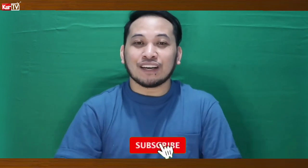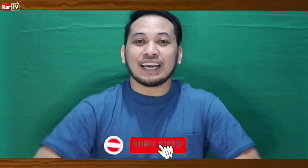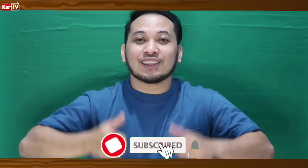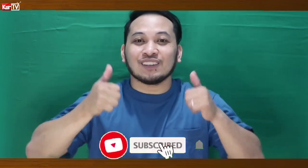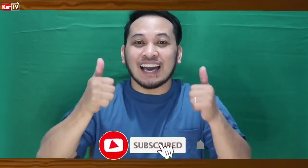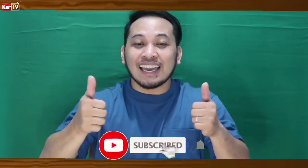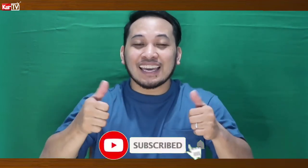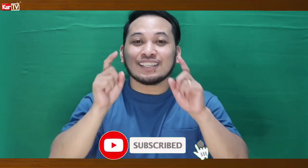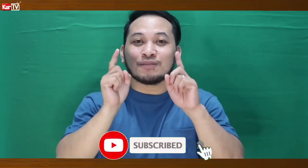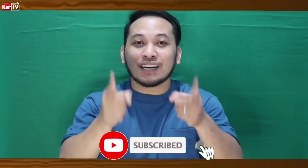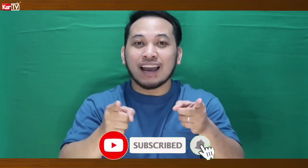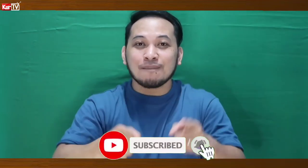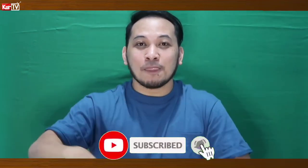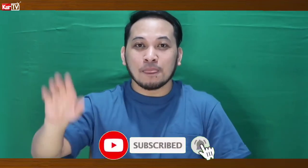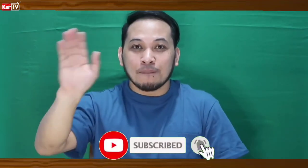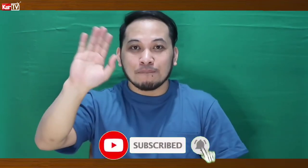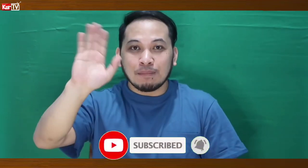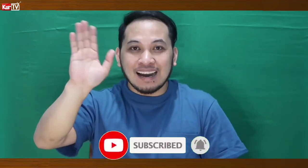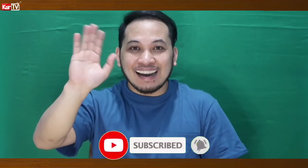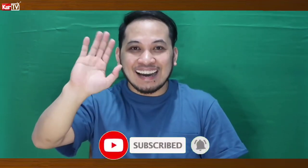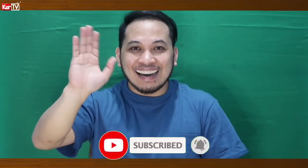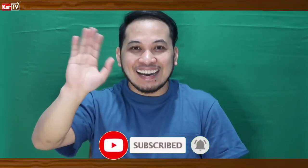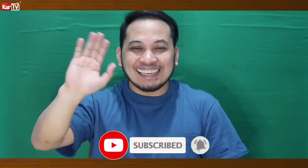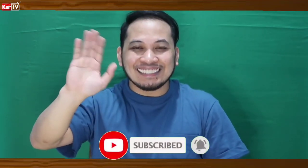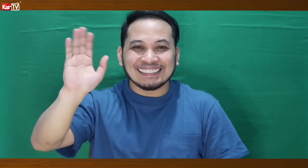forget To like and subscribe Bye bye bye